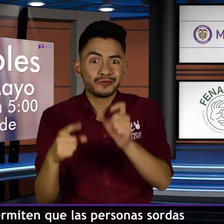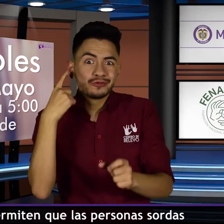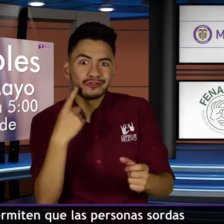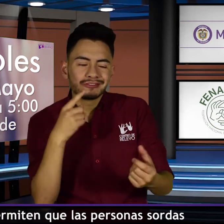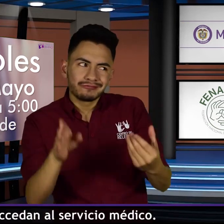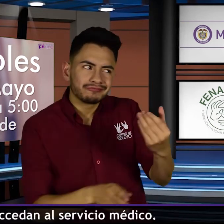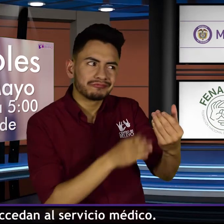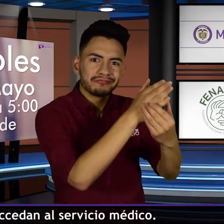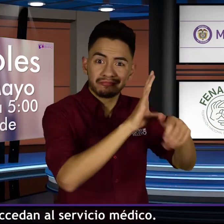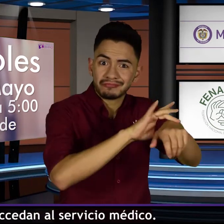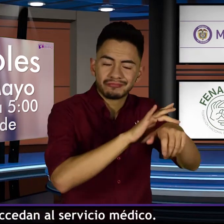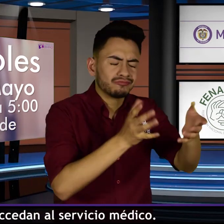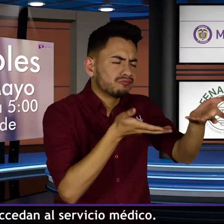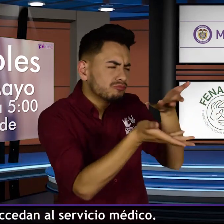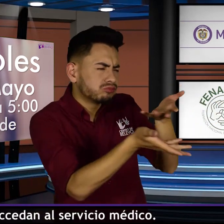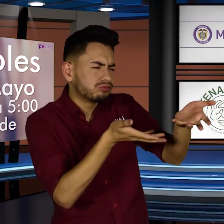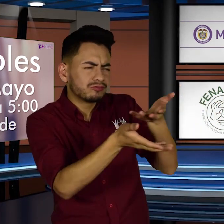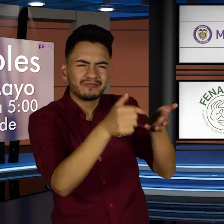permiten que las personas sordas accedan al servicio médico.